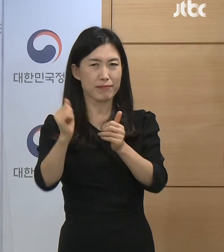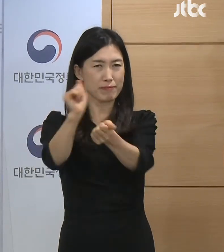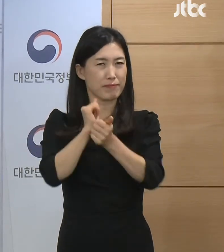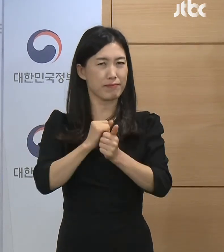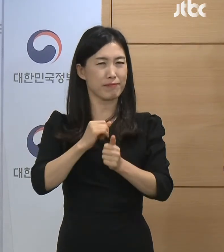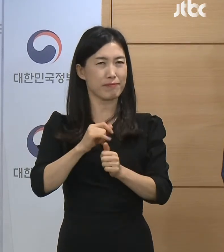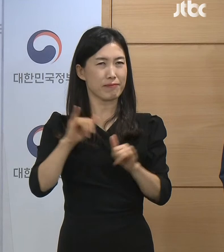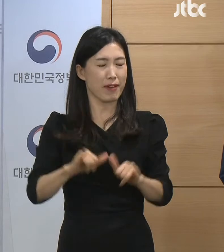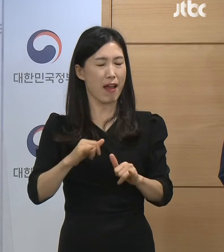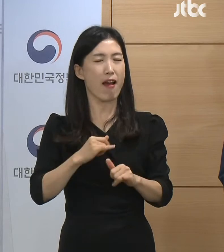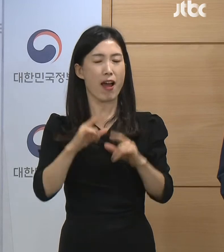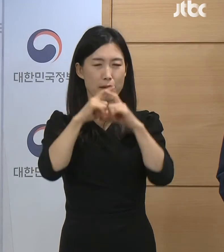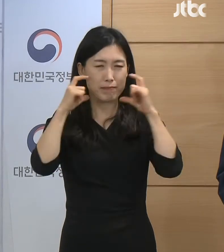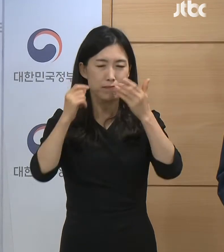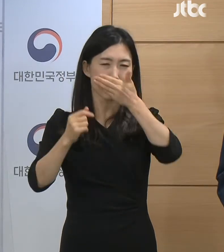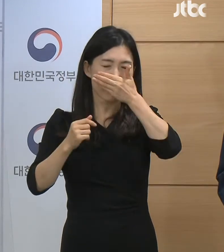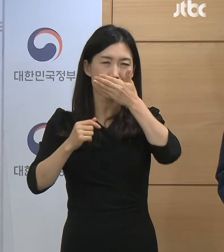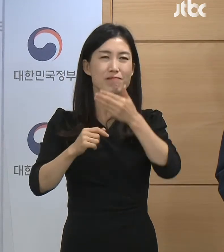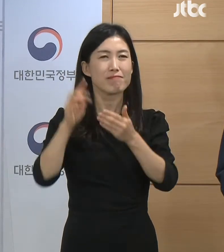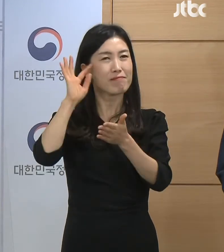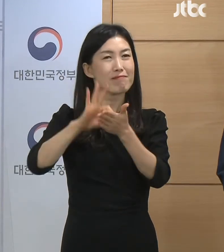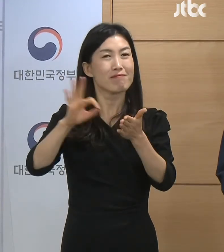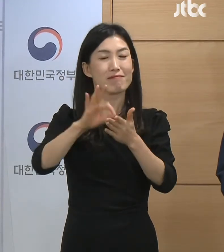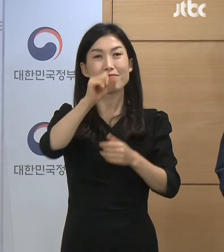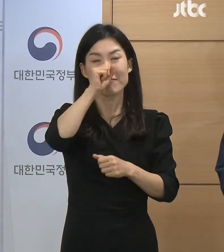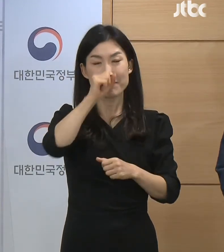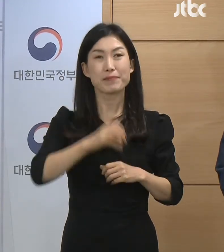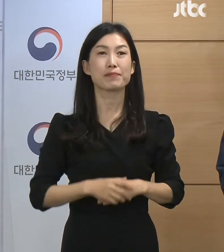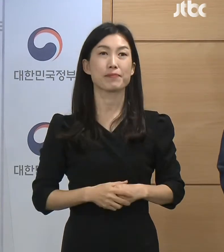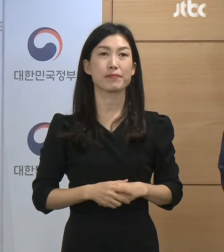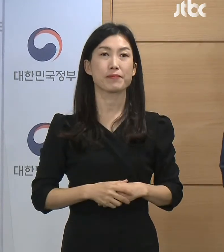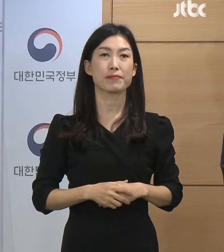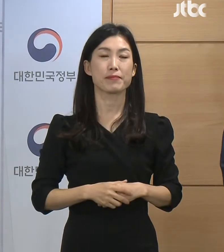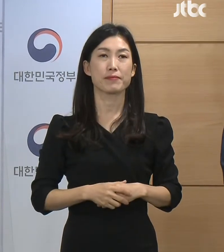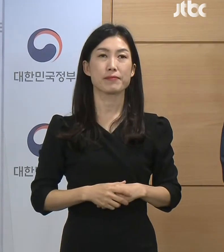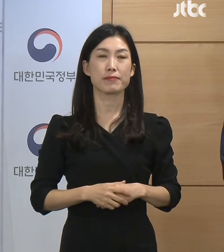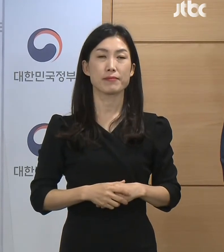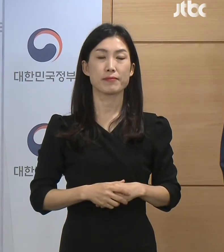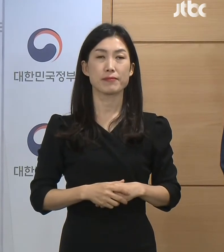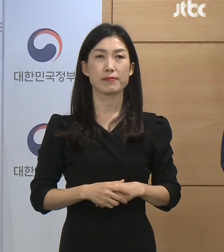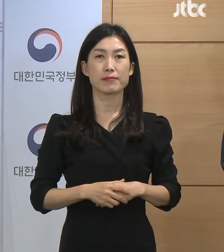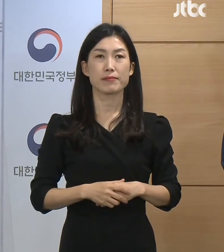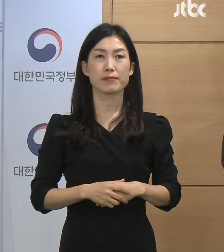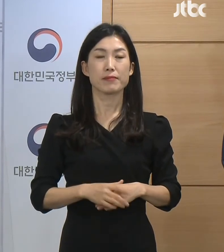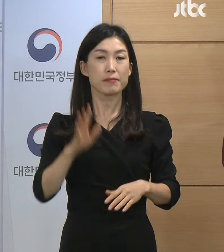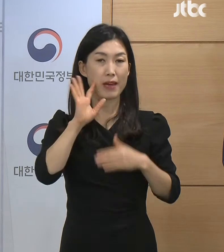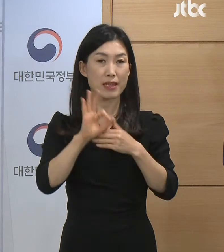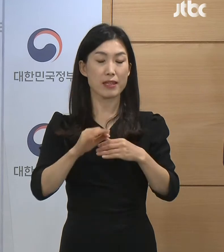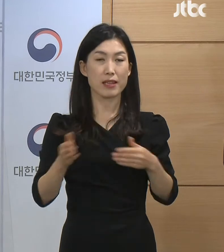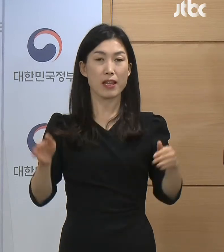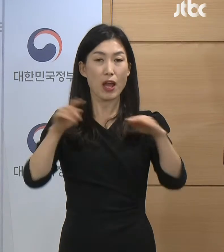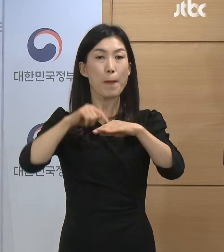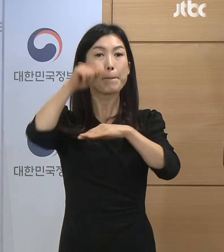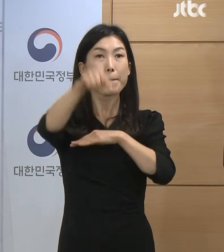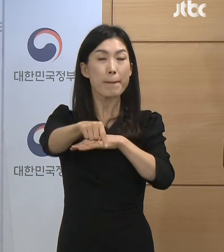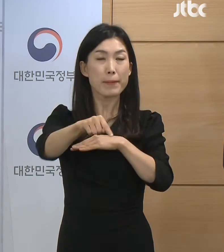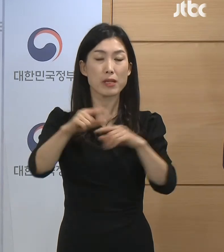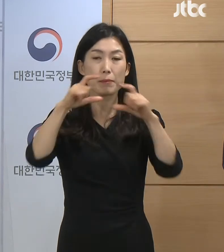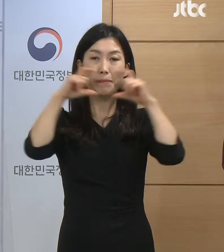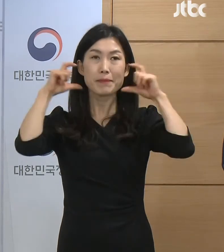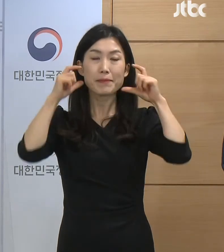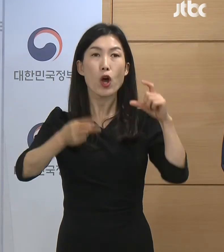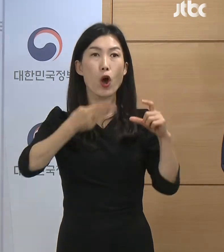권고합니다. 아울러 실외에서 마스크를 착용하지 않고 기침이나 재채기를 할 때는